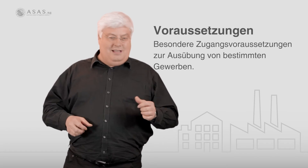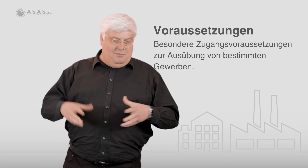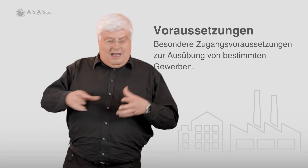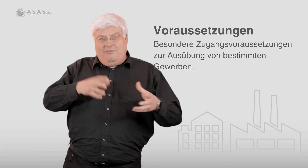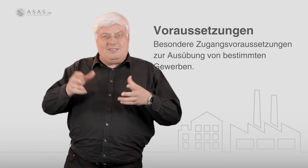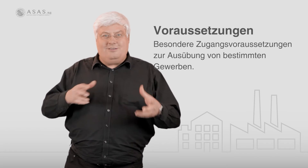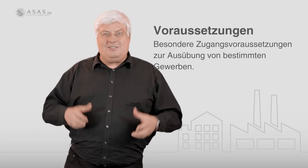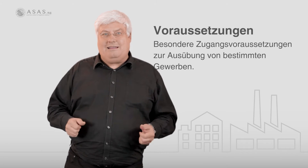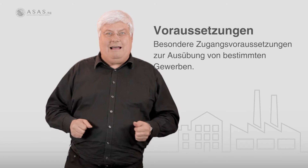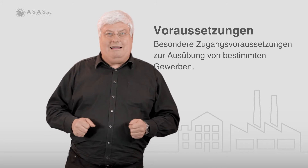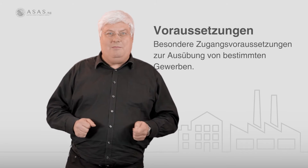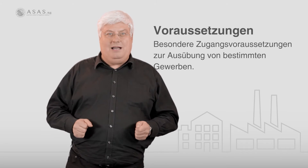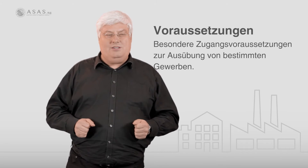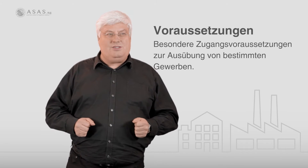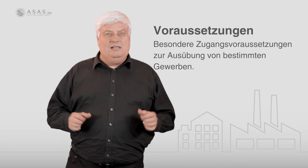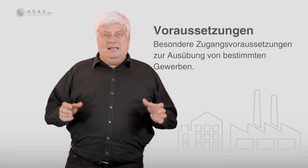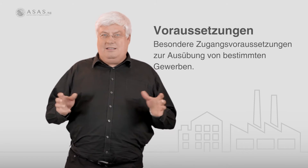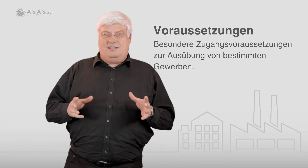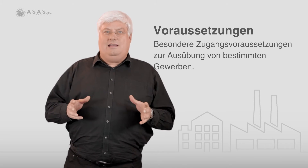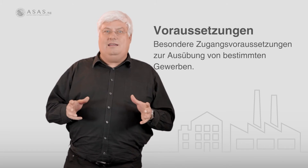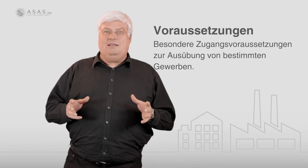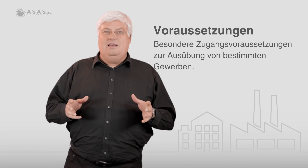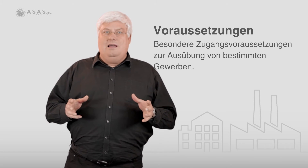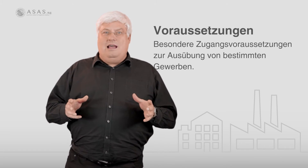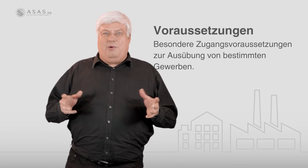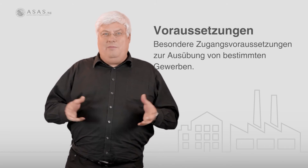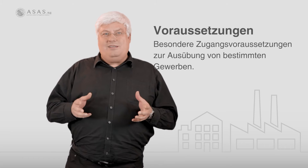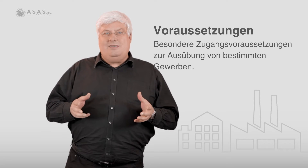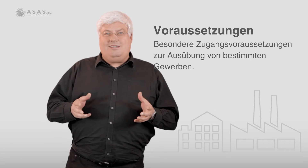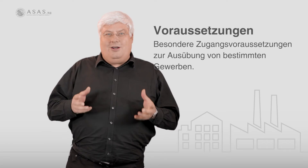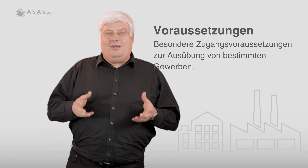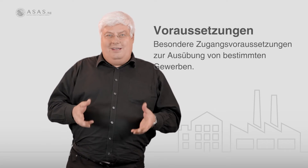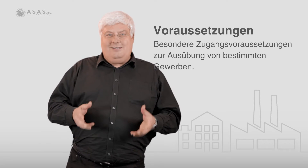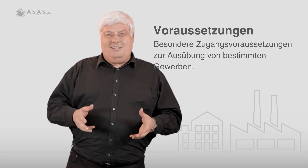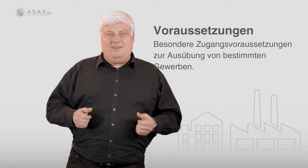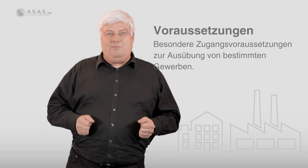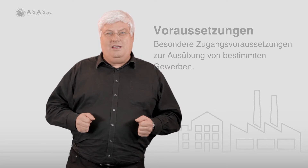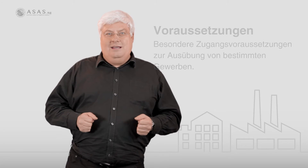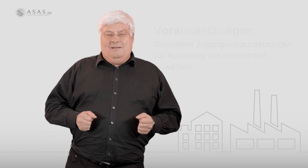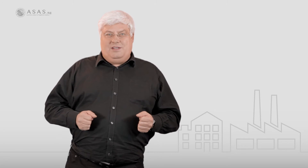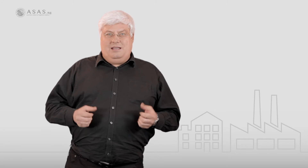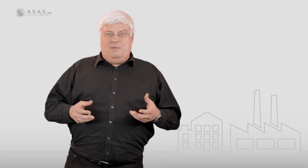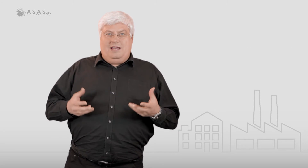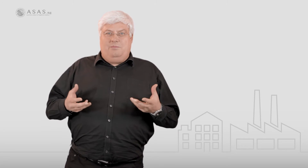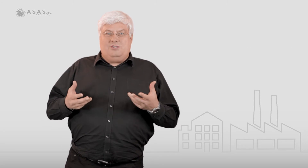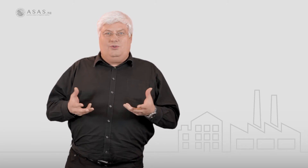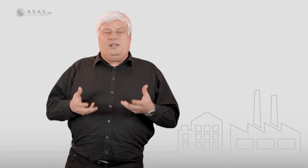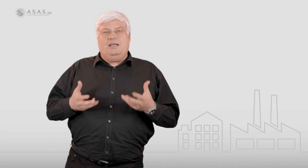haben auch Abwasserungsanlagen gemacht und so. Das zählt nicht. Ein Baumeister ist genau jenes Gewerbe, das eben eine besondere